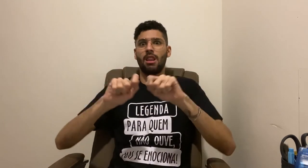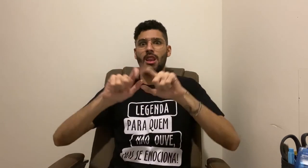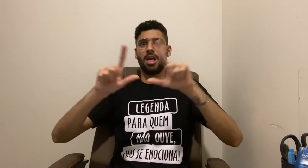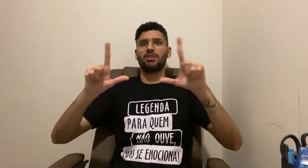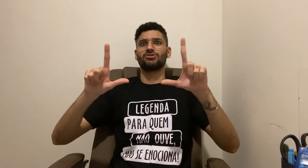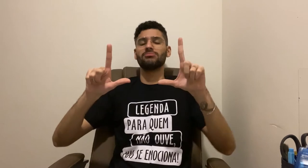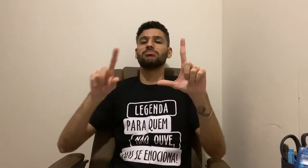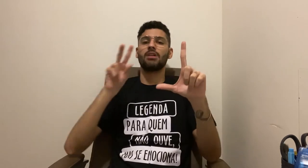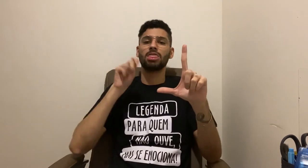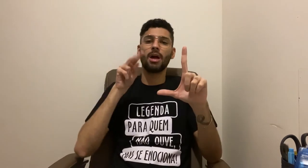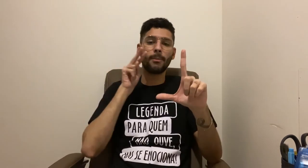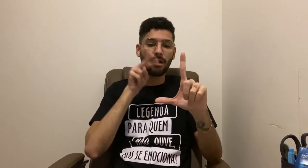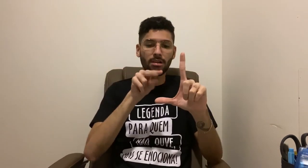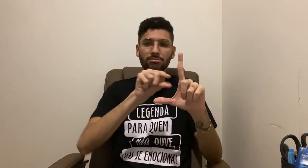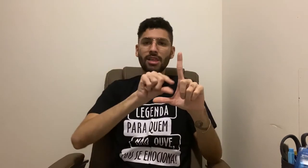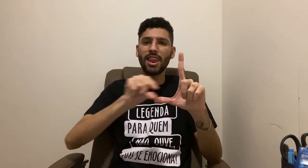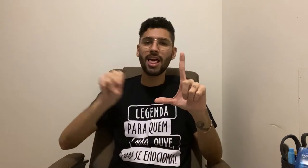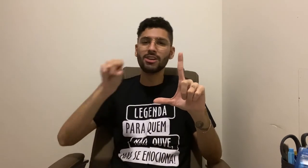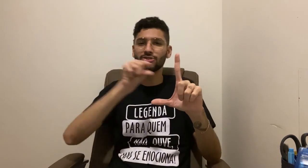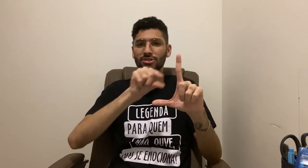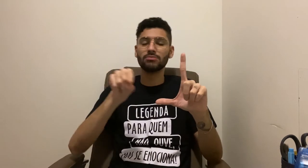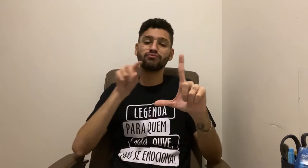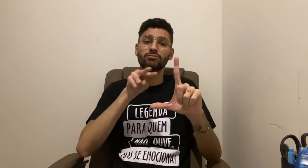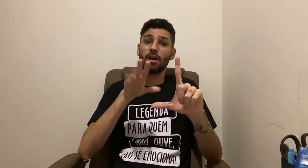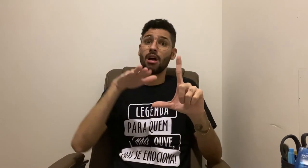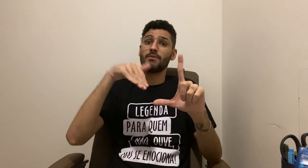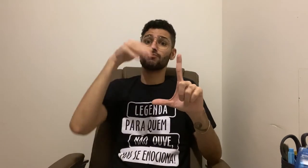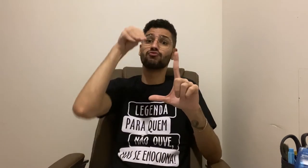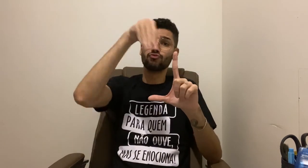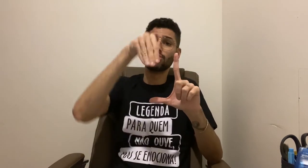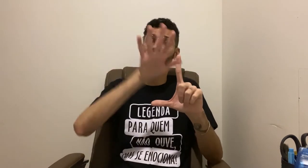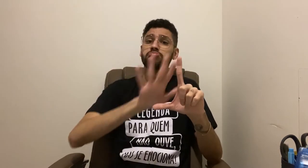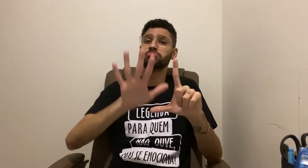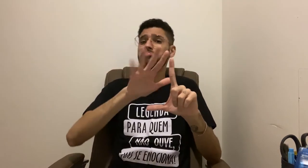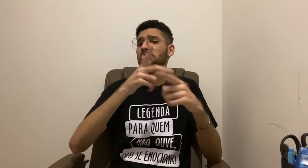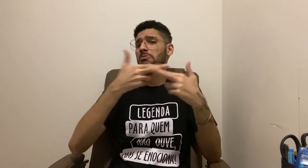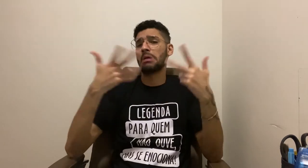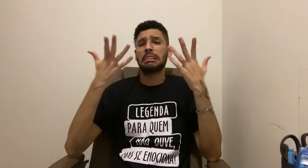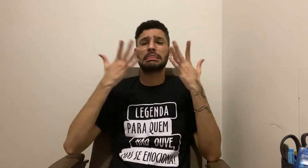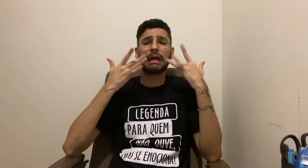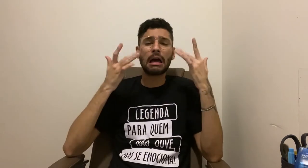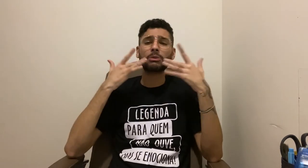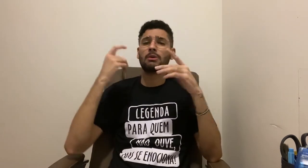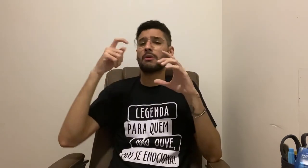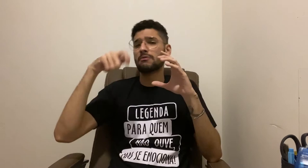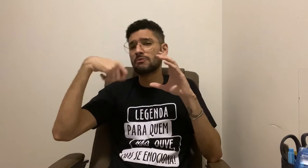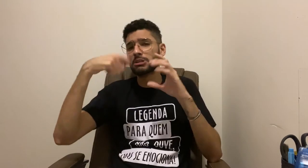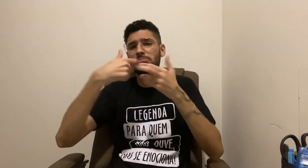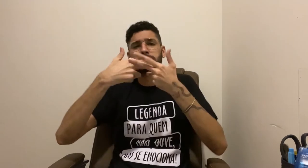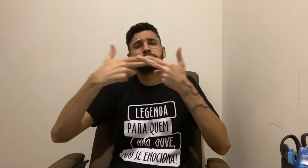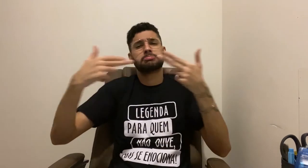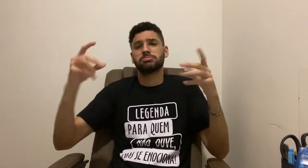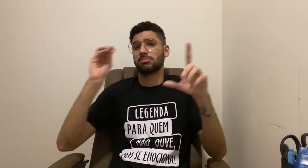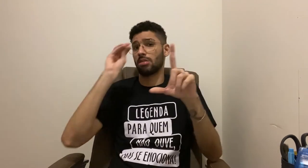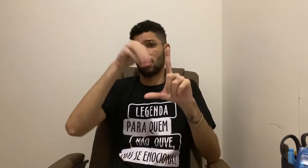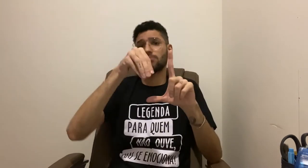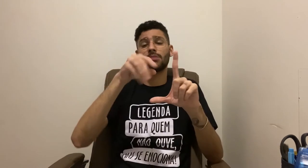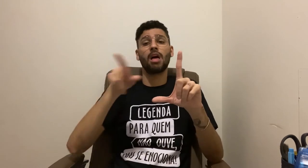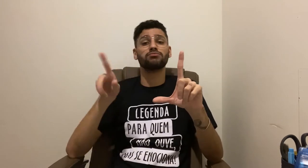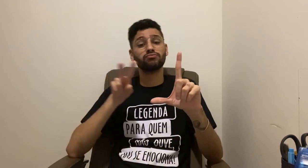é melhor porque a tela é maior e fica mais fácil de visualizar a legenda e todo o conteúdo exibido seja ele qual